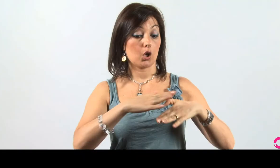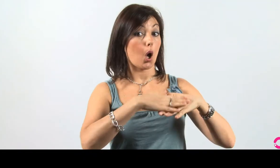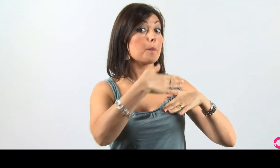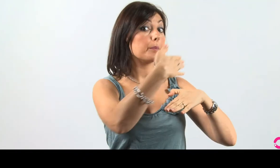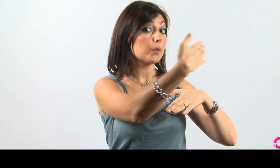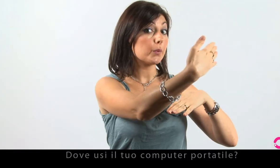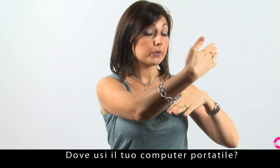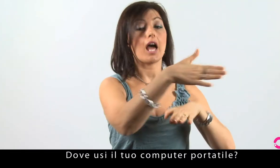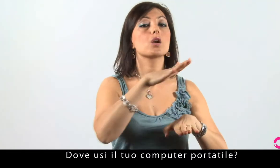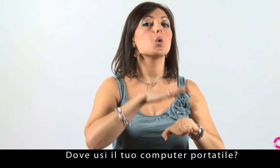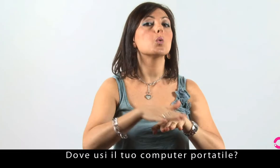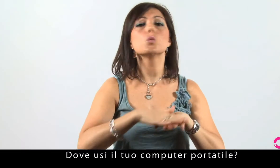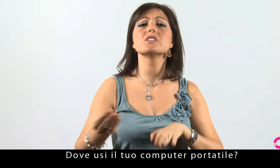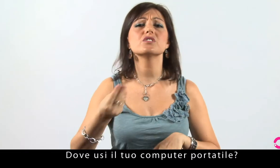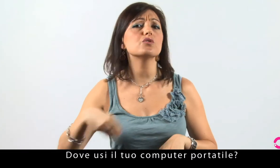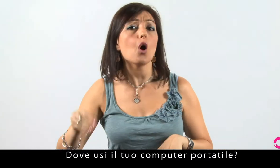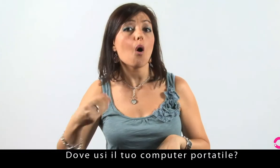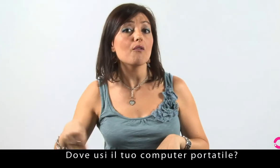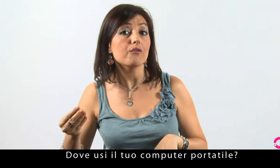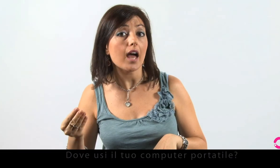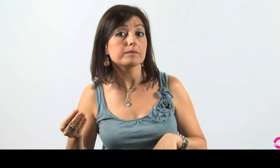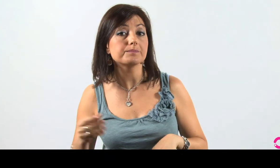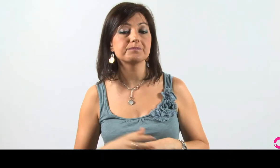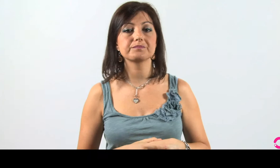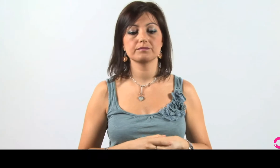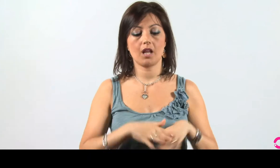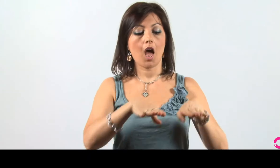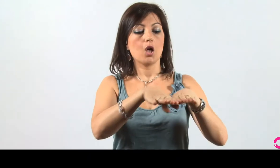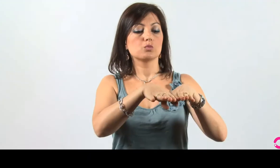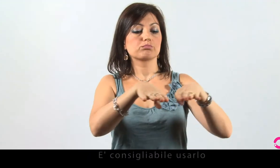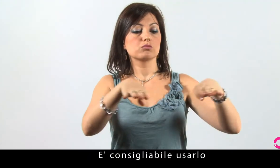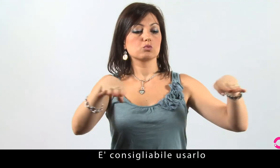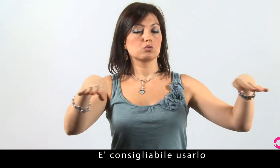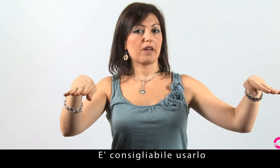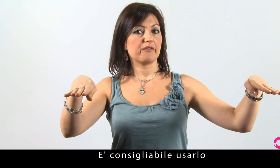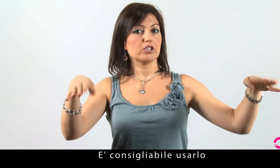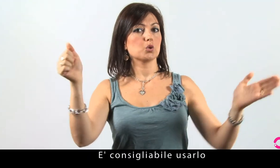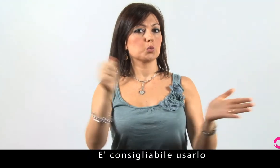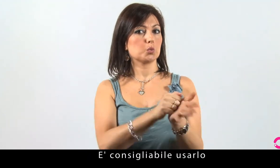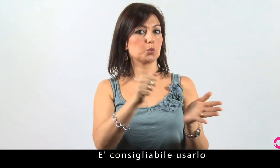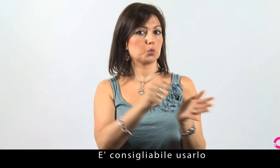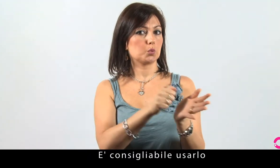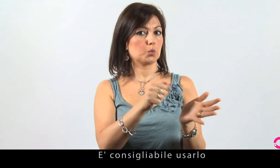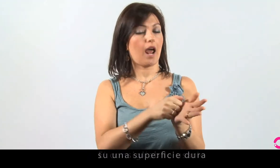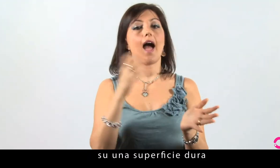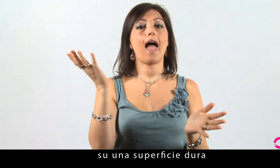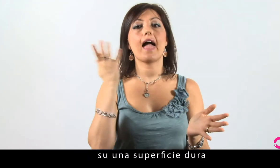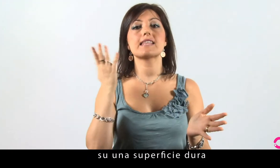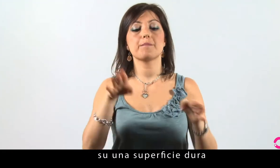Dove usi il tuo computer portatile? E' consigliabile usarlo su una superficie dura.